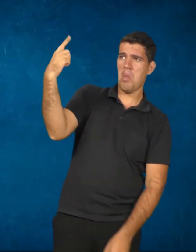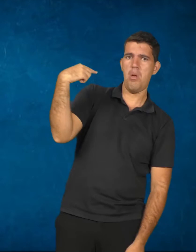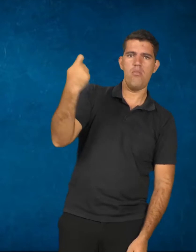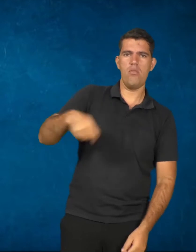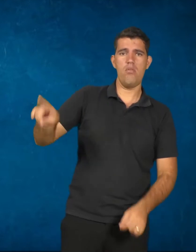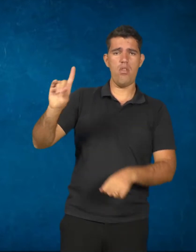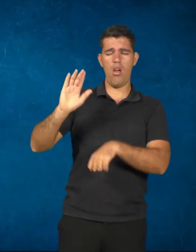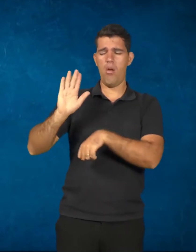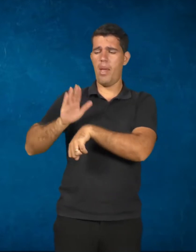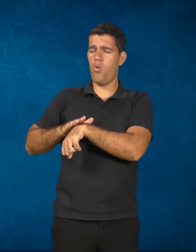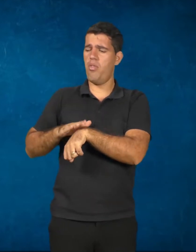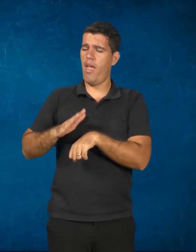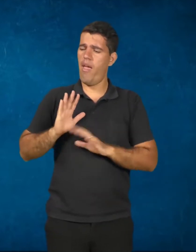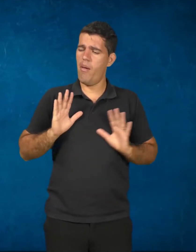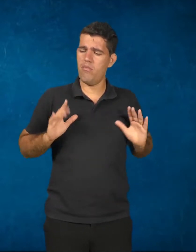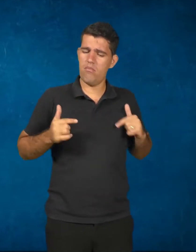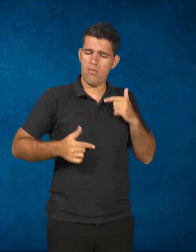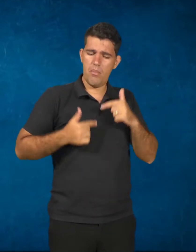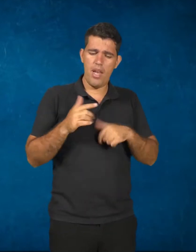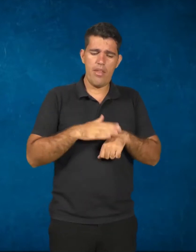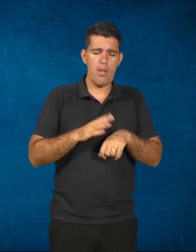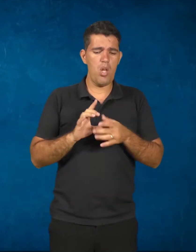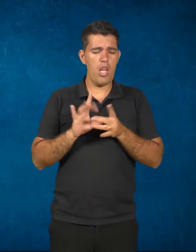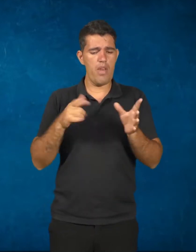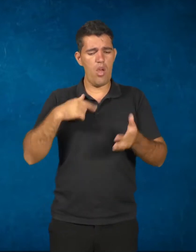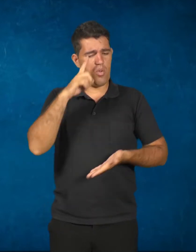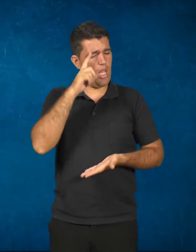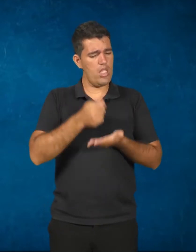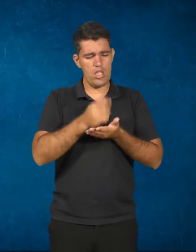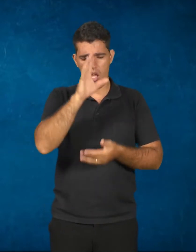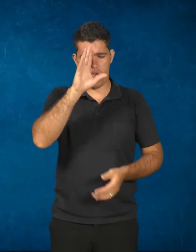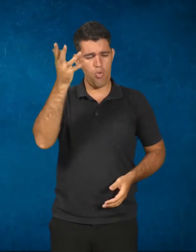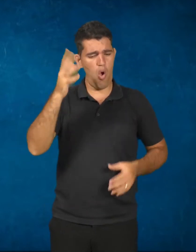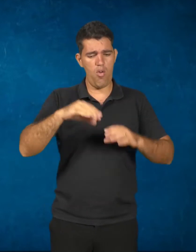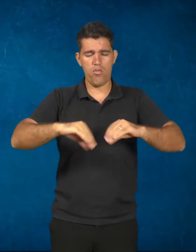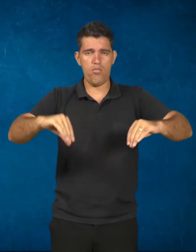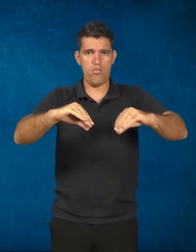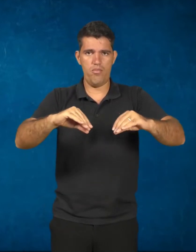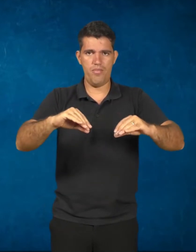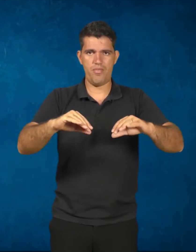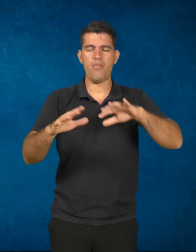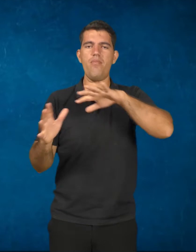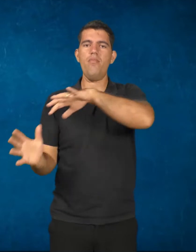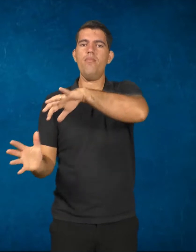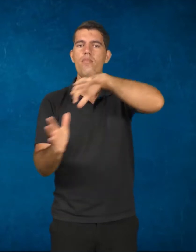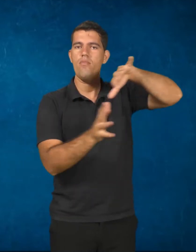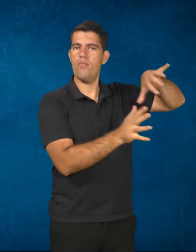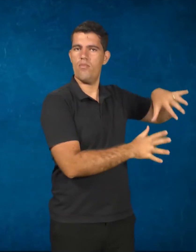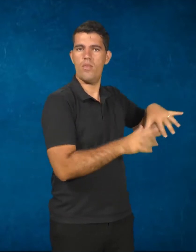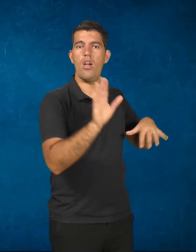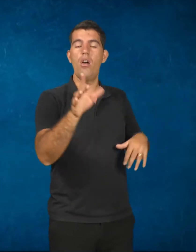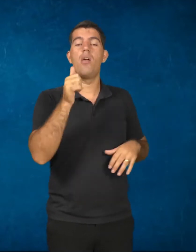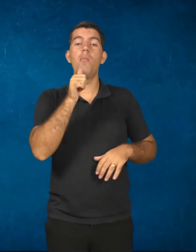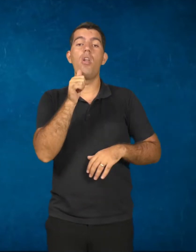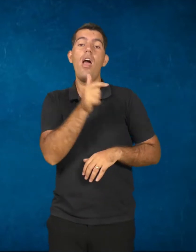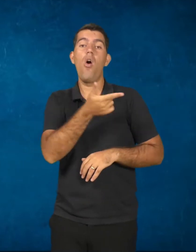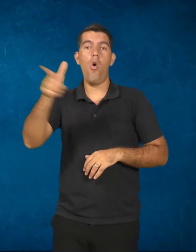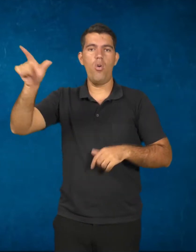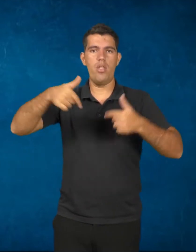define o seu próprio tempo. Vamos pensar agora numa trabalhadora de uma fábrica de costura, no polo industrial.